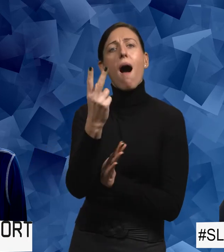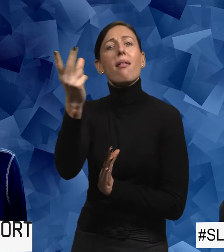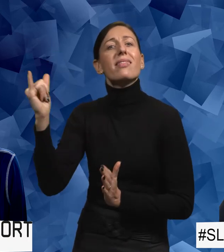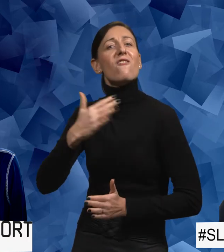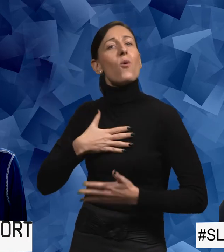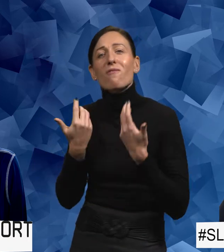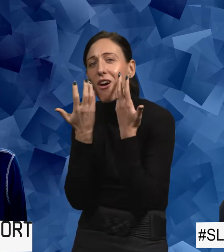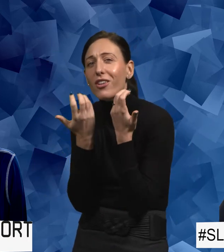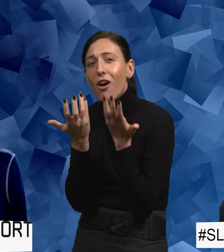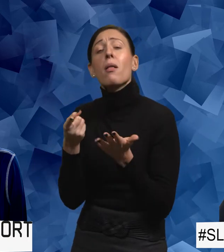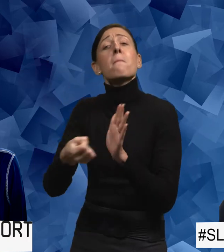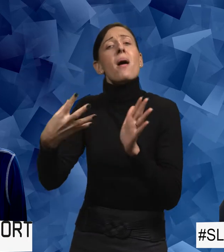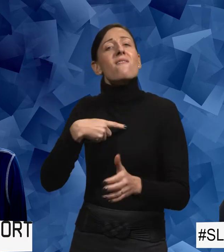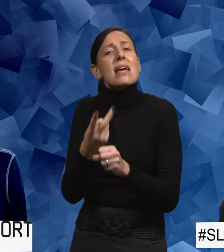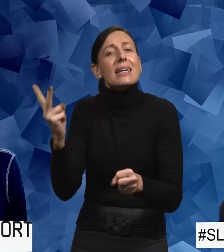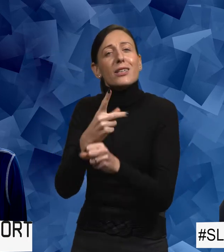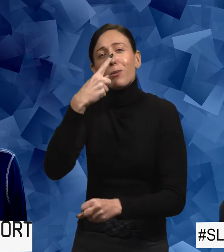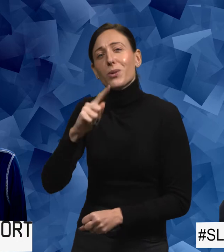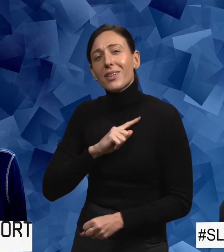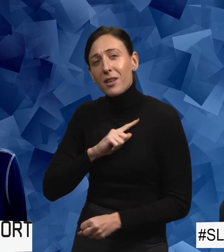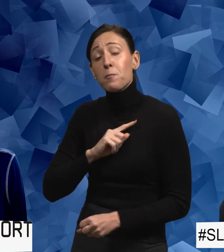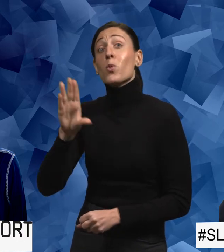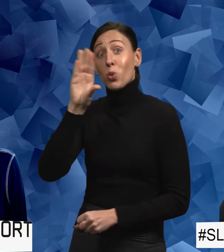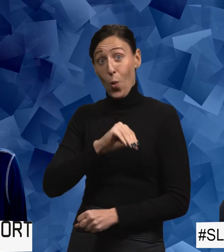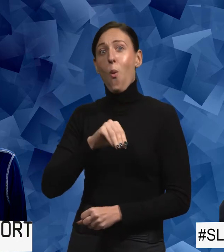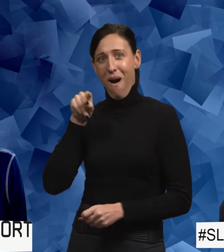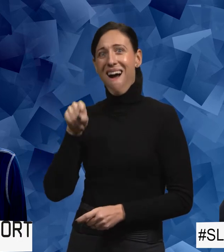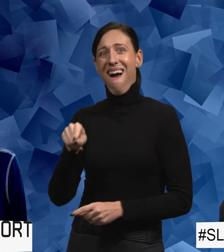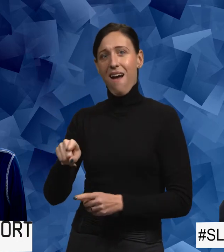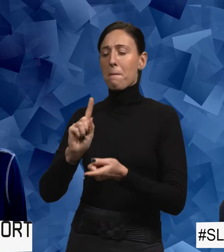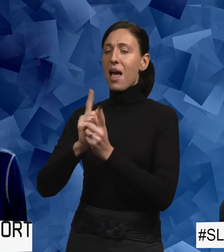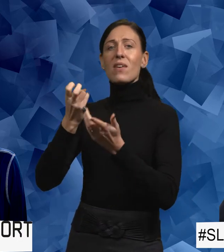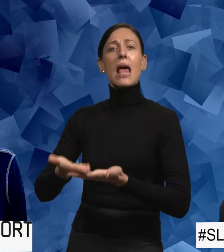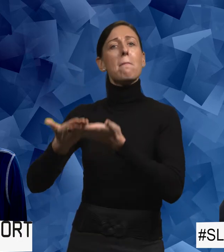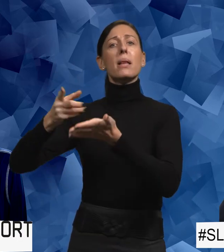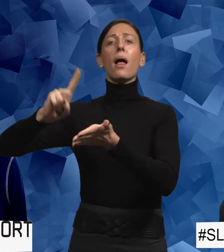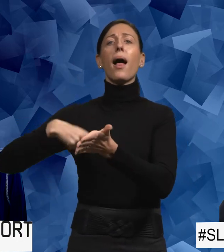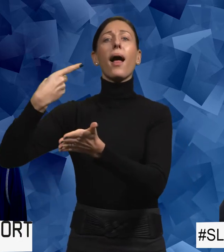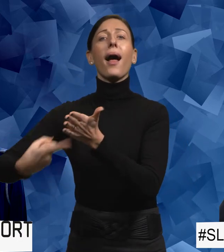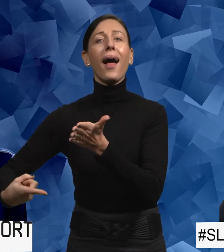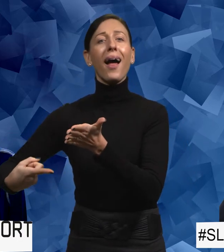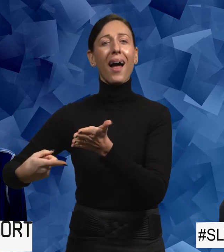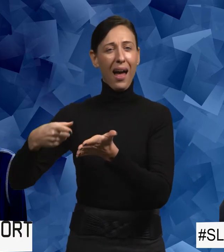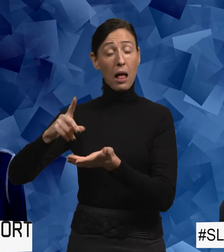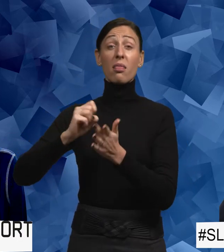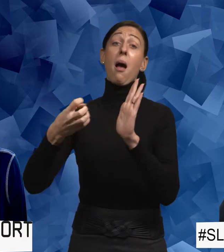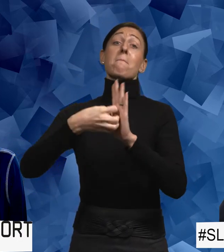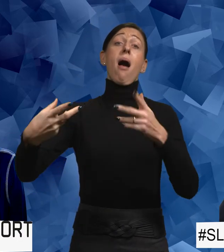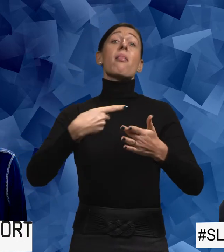vardag, som gör att vi är extra utsatta. Och då blir ju hjälpen villkora, därav det lite klumpiga namnet, slutvillkor.